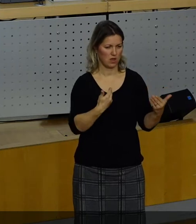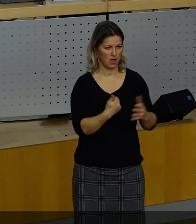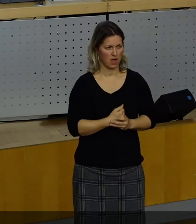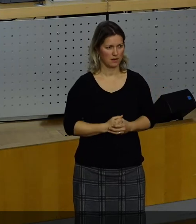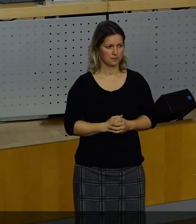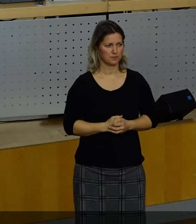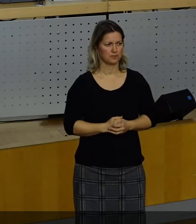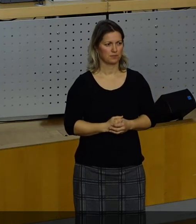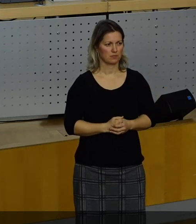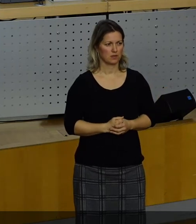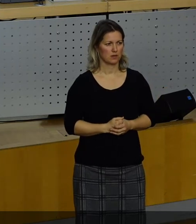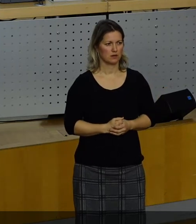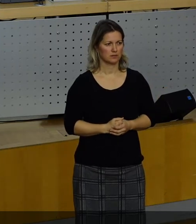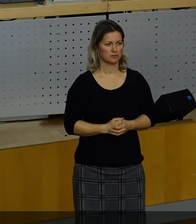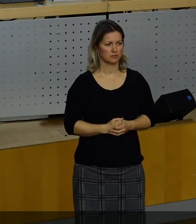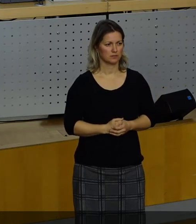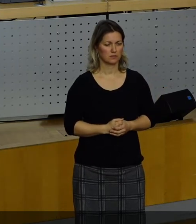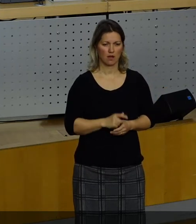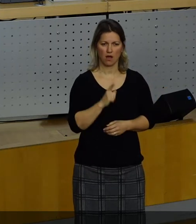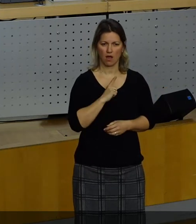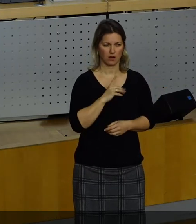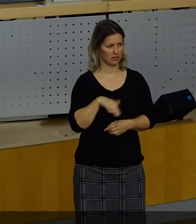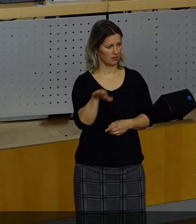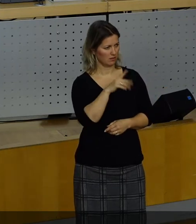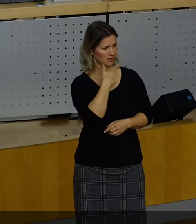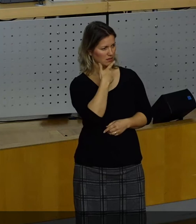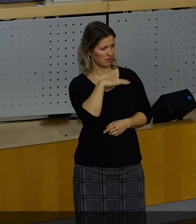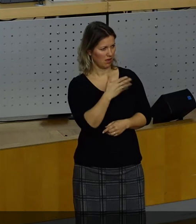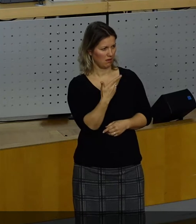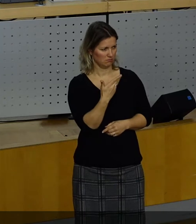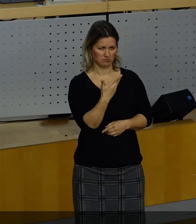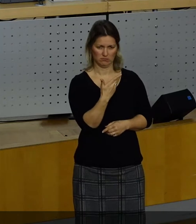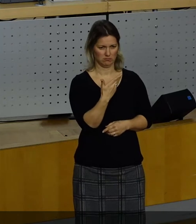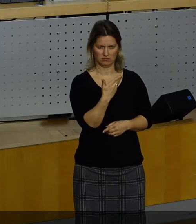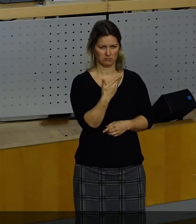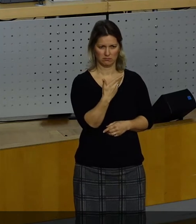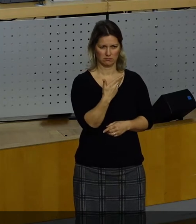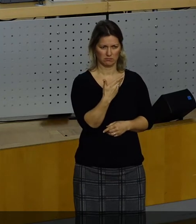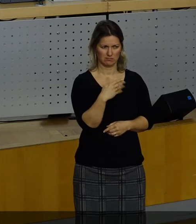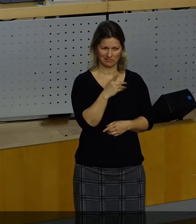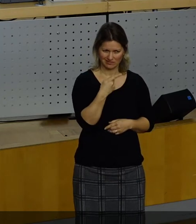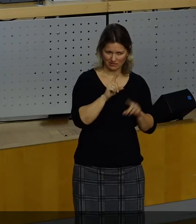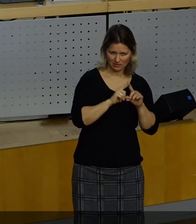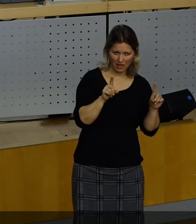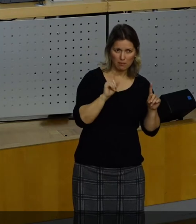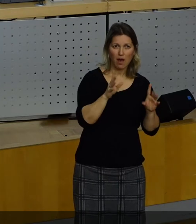Und wir haben, das ist eigentlich nicht sehr lustig, dass Sie das alleine miteinander so auskummeln. Aber gut.